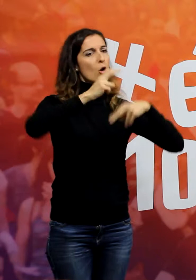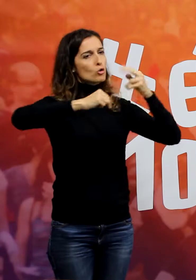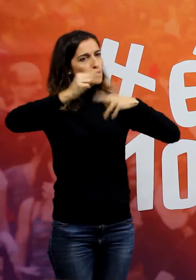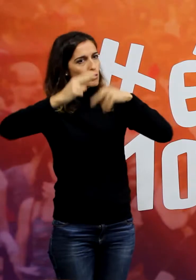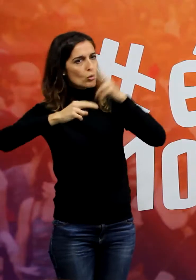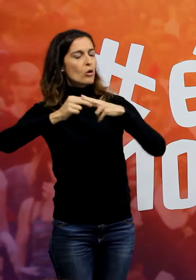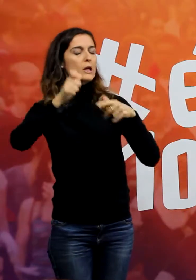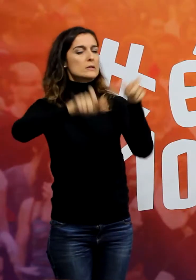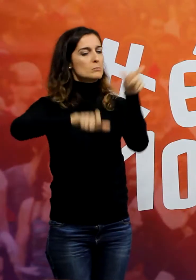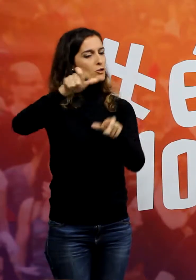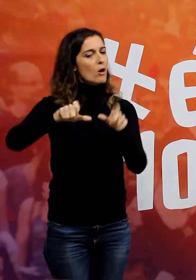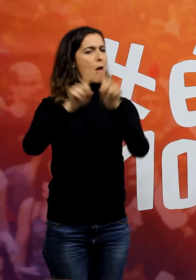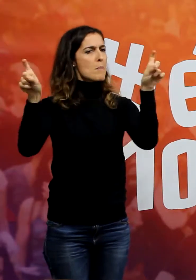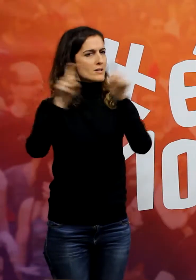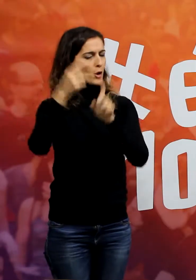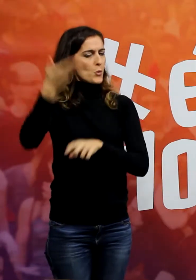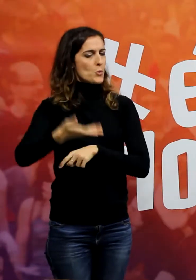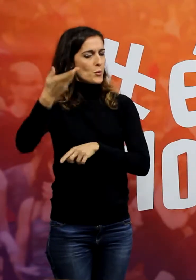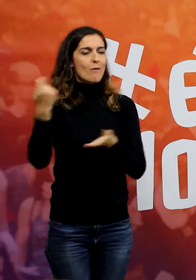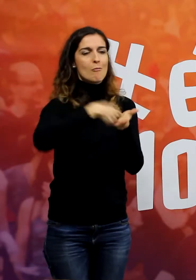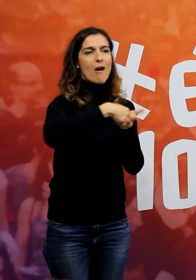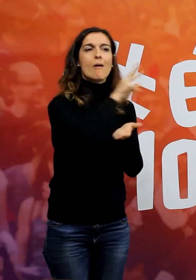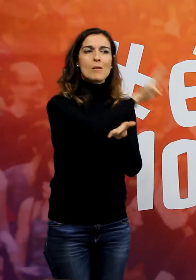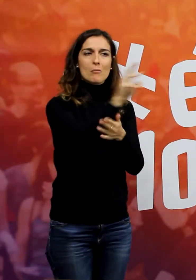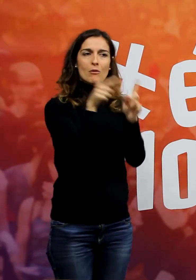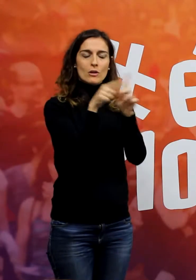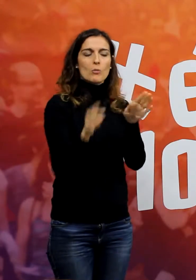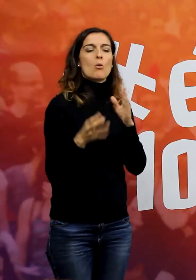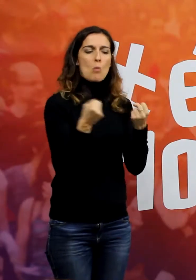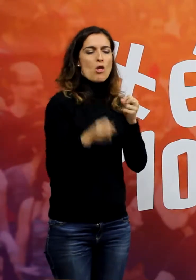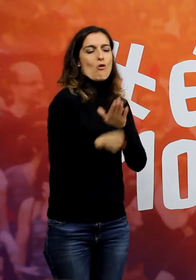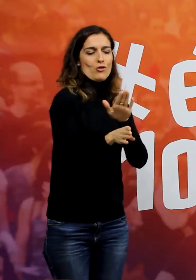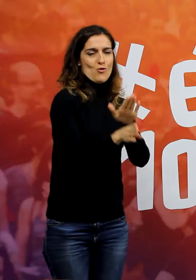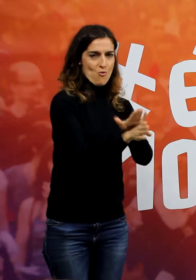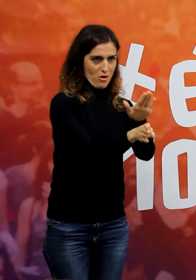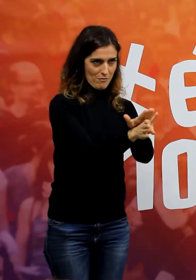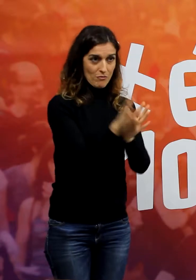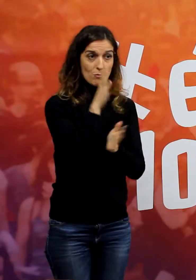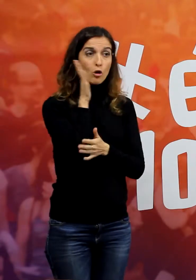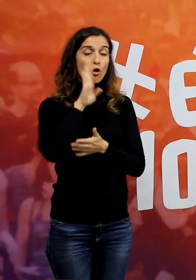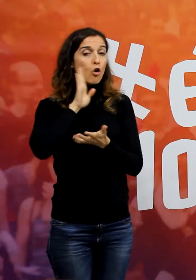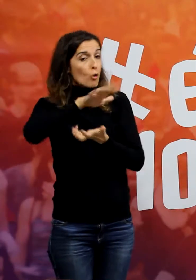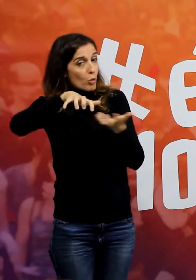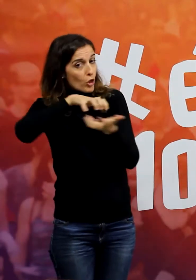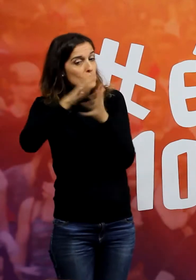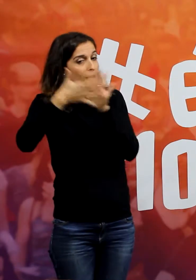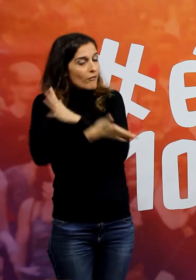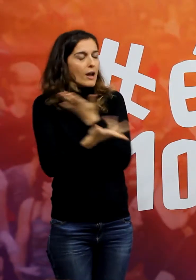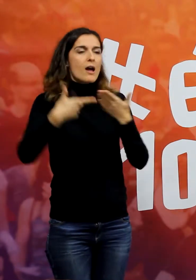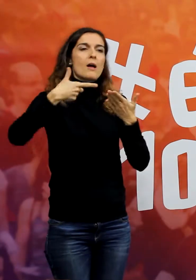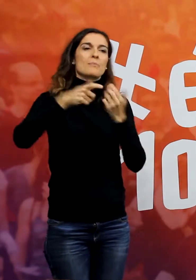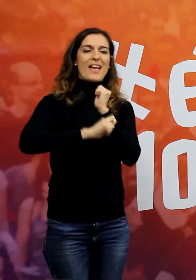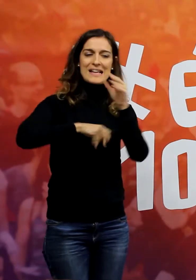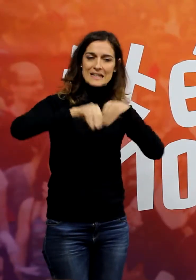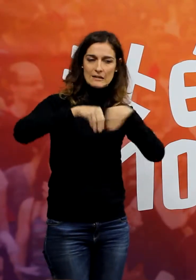empresaris que pagaven i dopaven al PP per a perpetuar-se en el poder. Perquè en acabant, la corrupció era un mecanisme col·lectiu per a